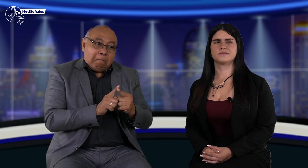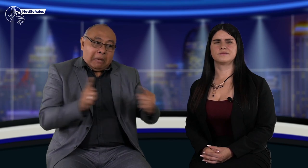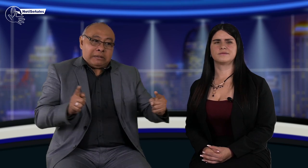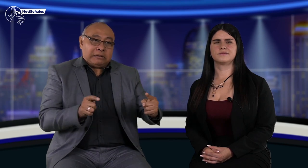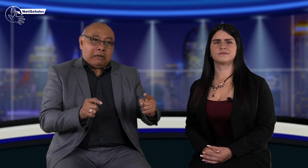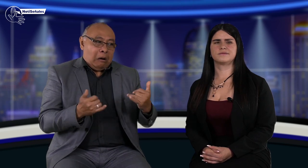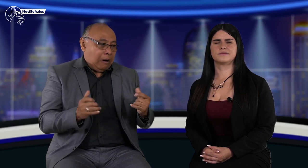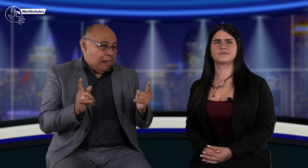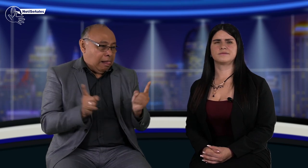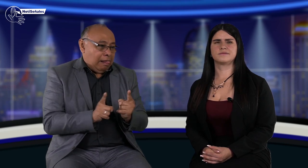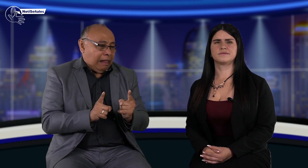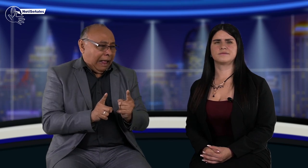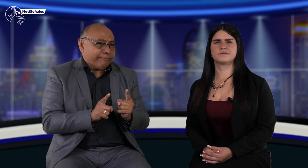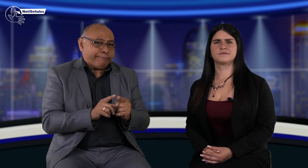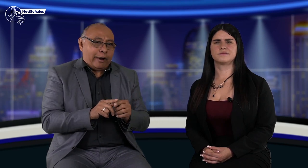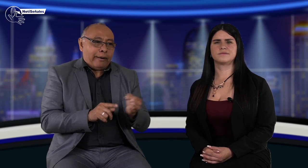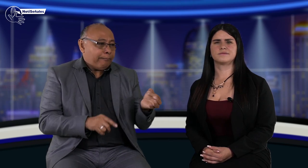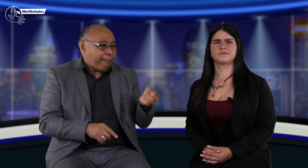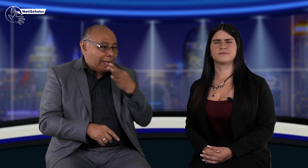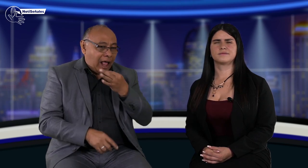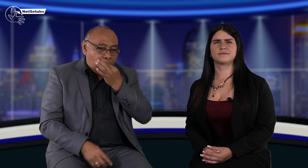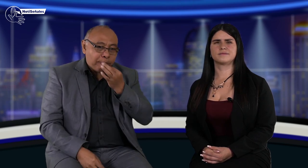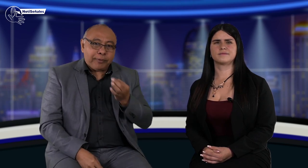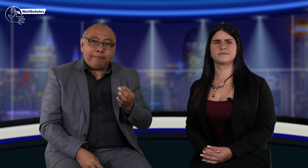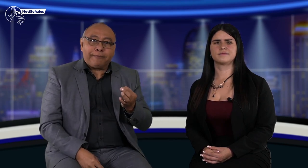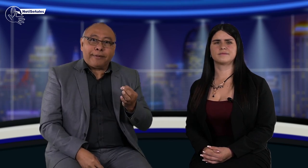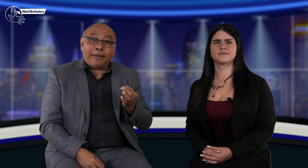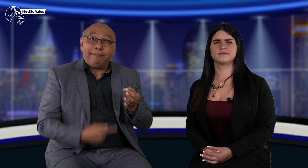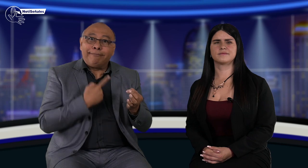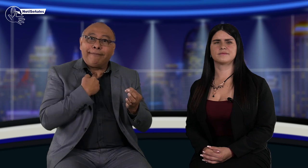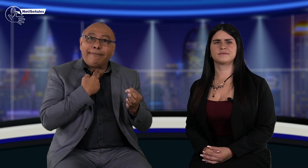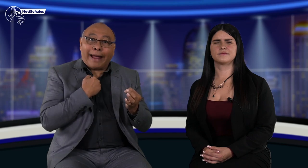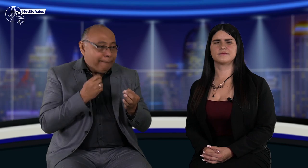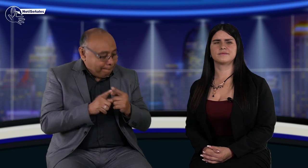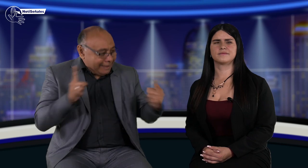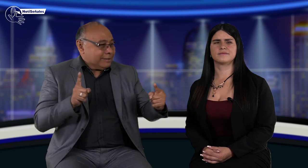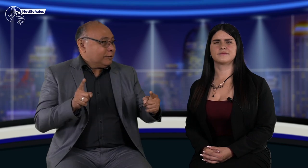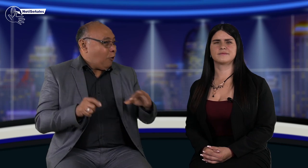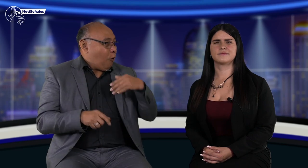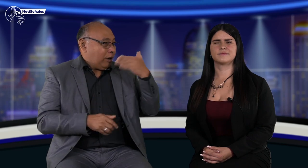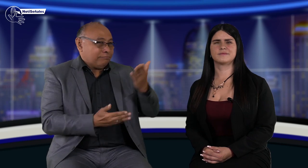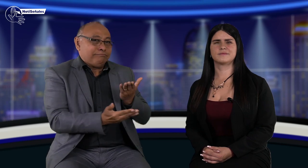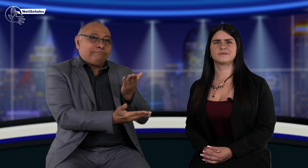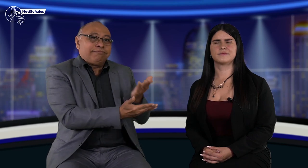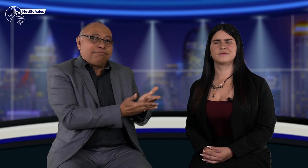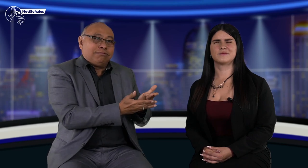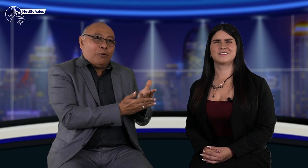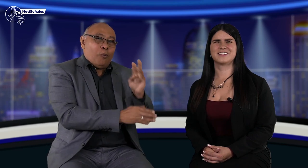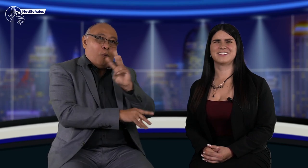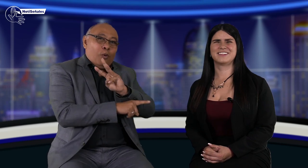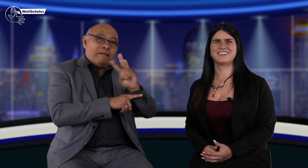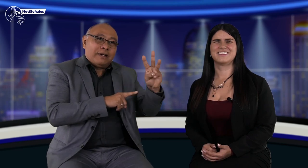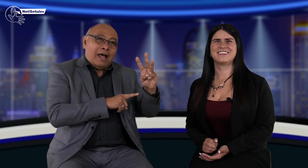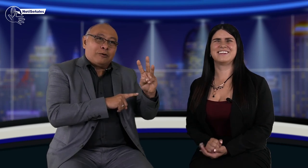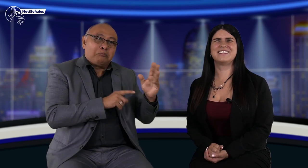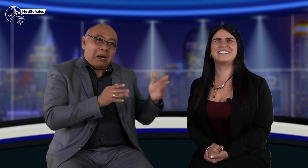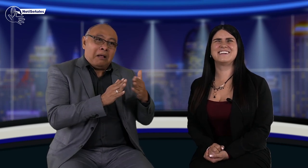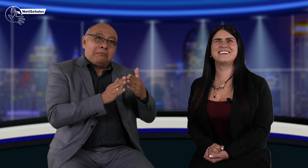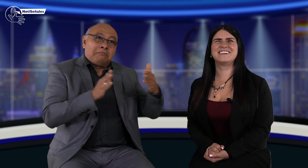detalles sobre esta información que ahora es más como una degustación, nos encantaría saber más. Y por eso te propongo un